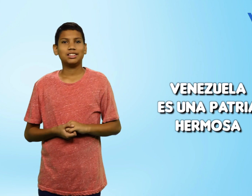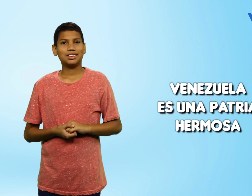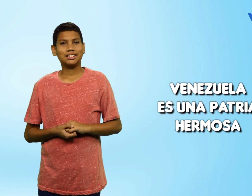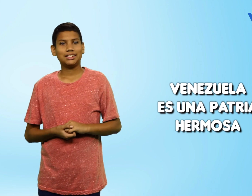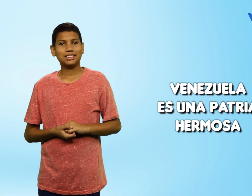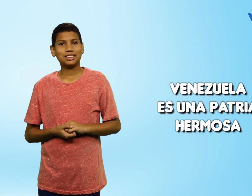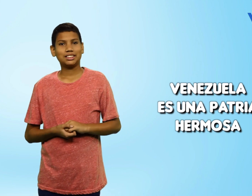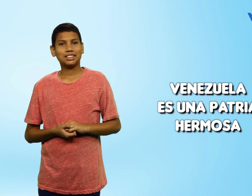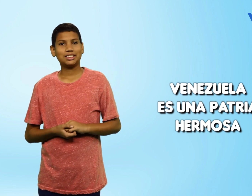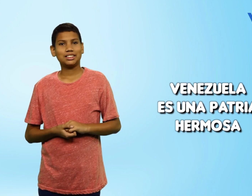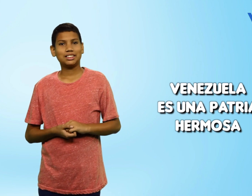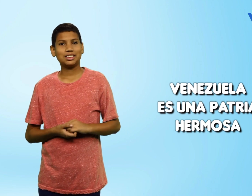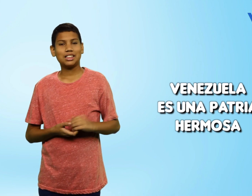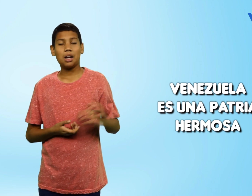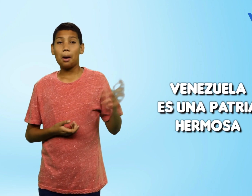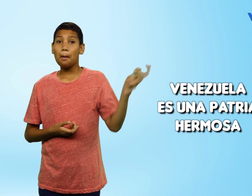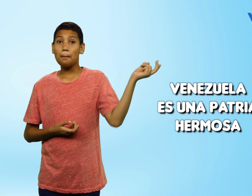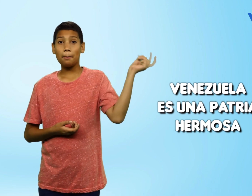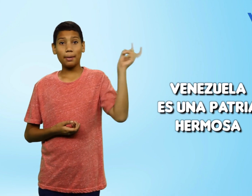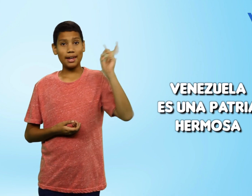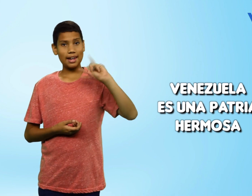Venezuela es una patria hermosa